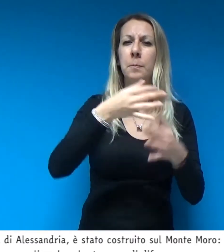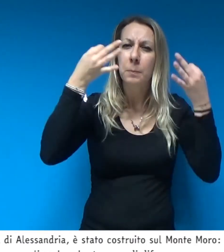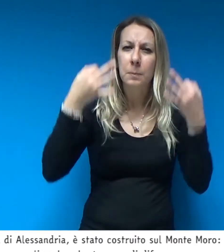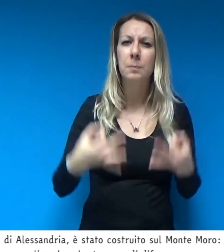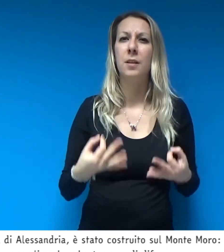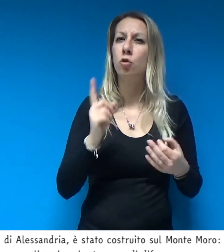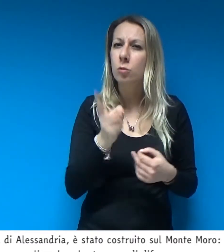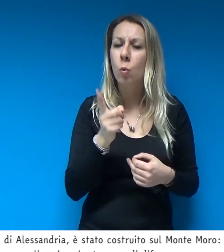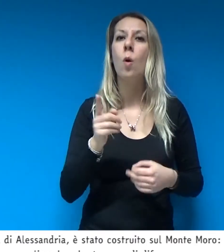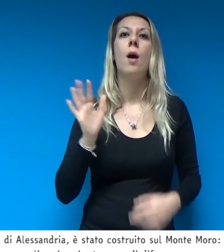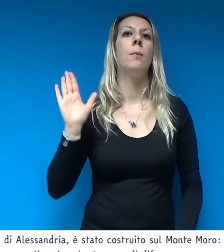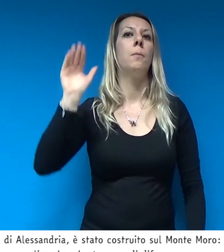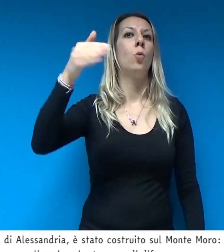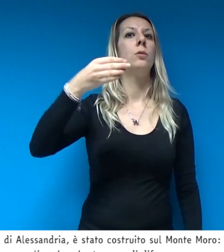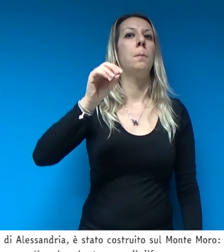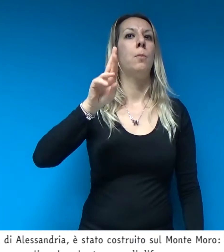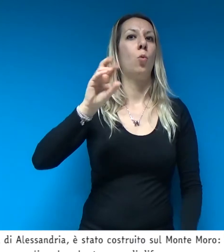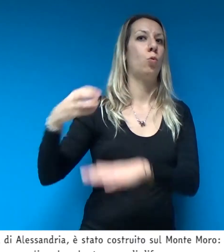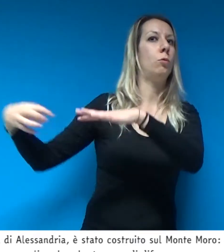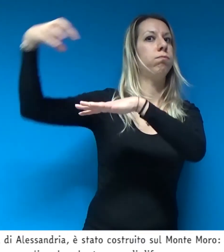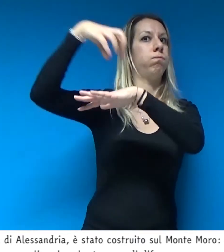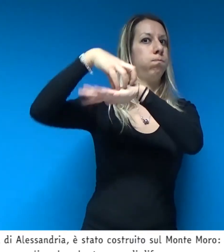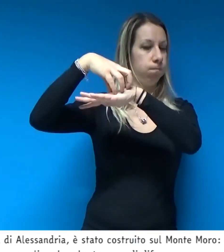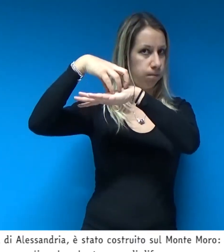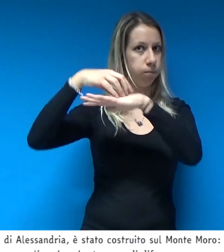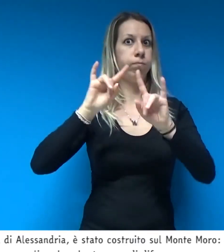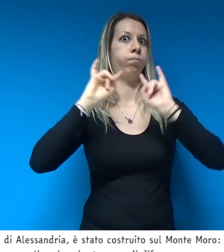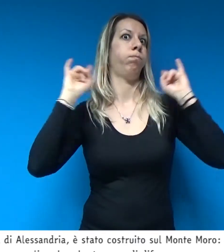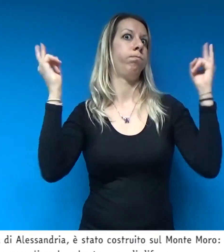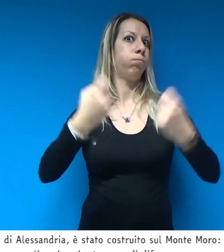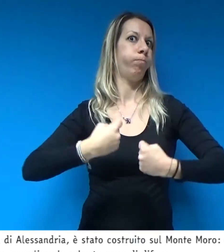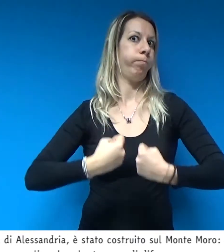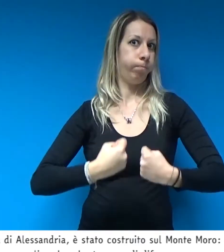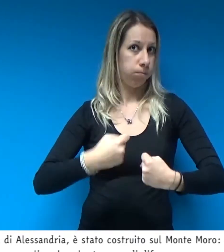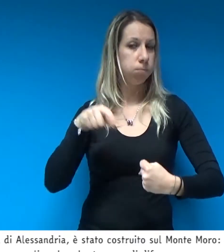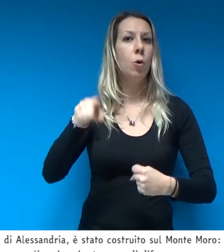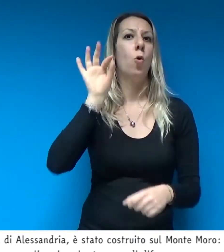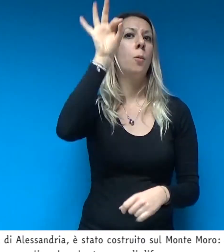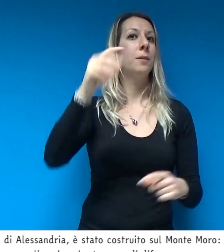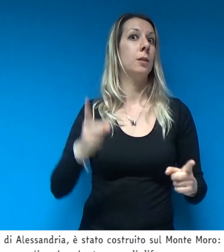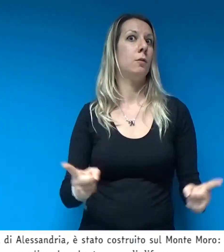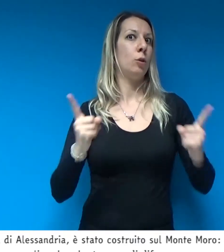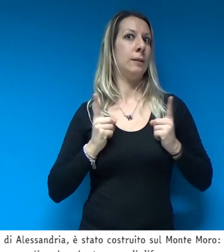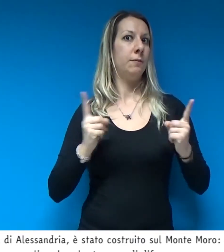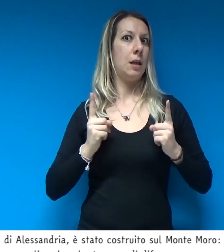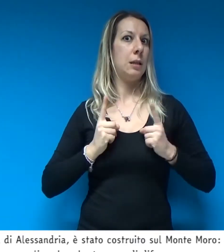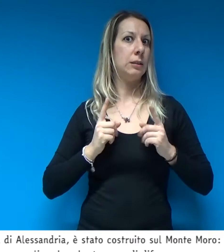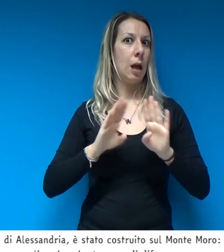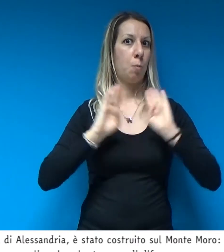Moro, una rocca rimodellata dall'uomo proprio per accogliere le robuste mura di difesa.